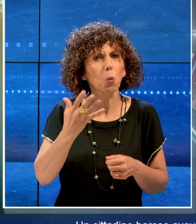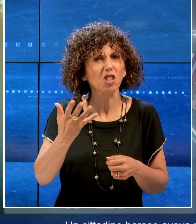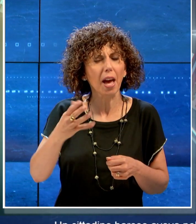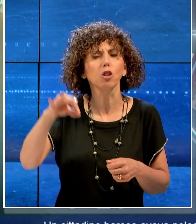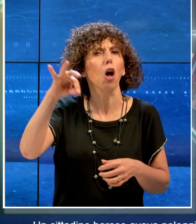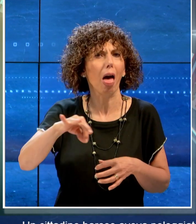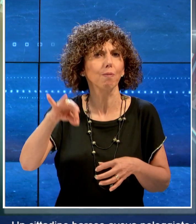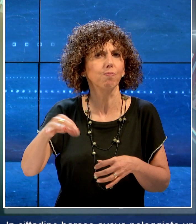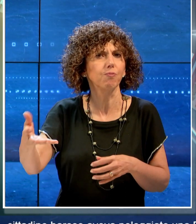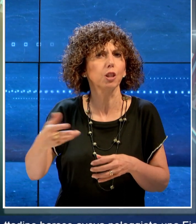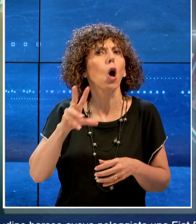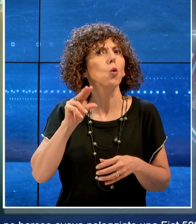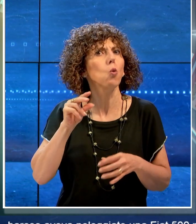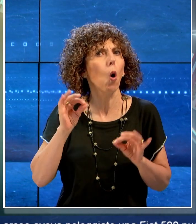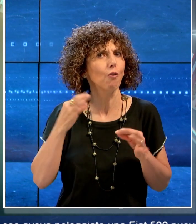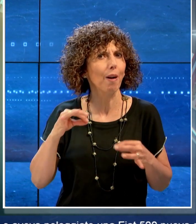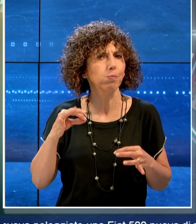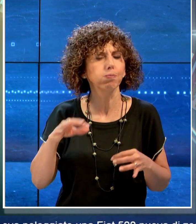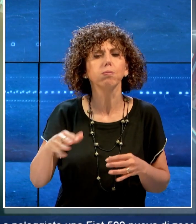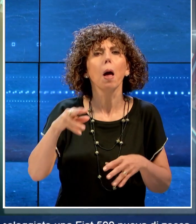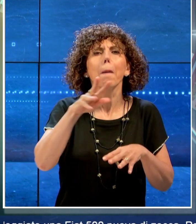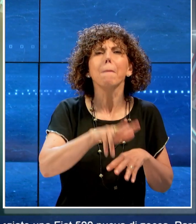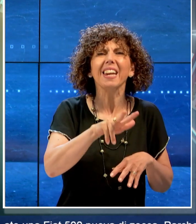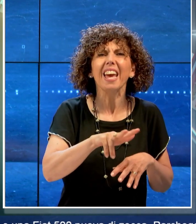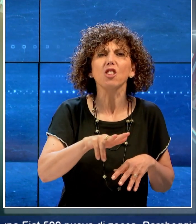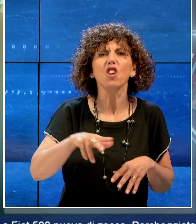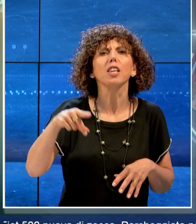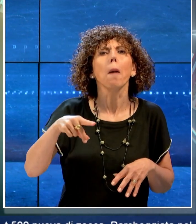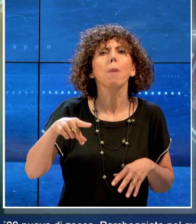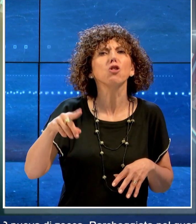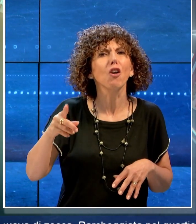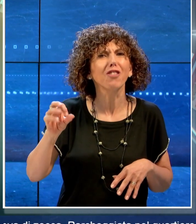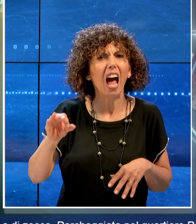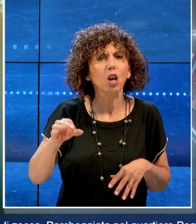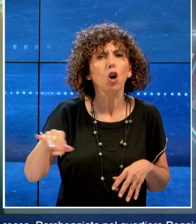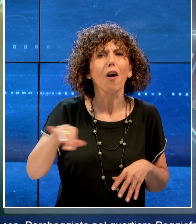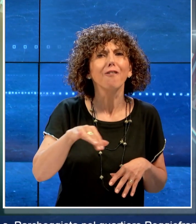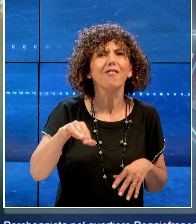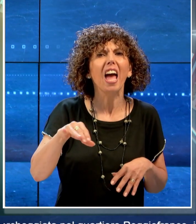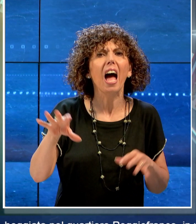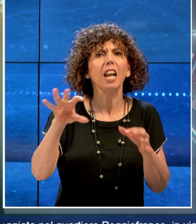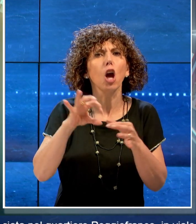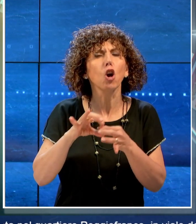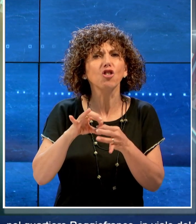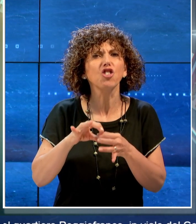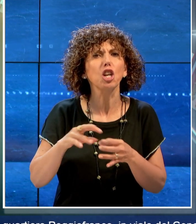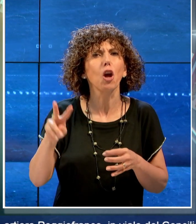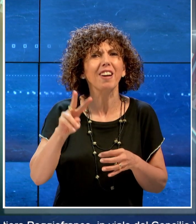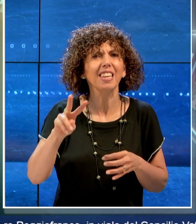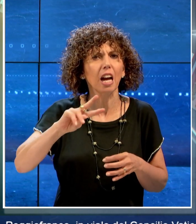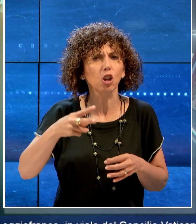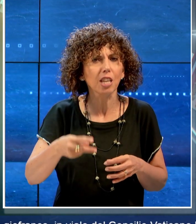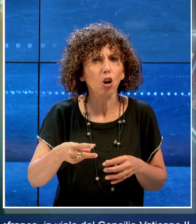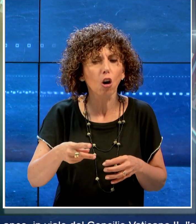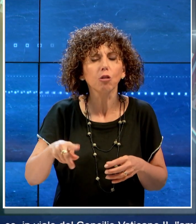di Zecca, parcheggiata nel quartiere Poggio Franco in viale del concilio Vaticano II, la